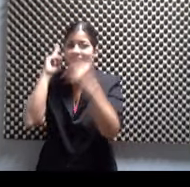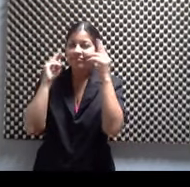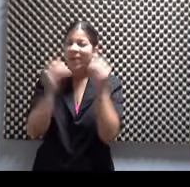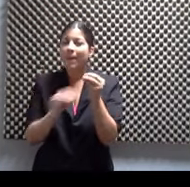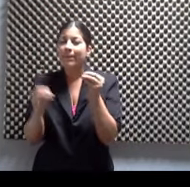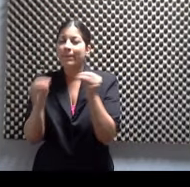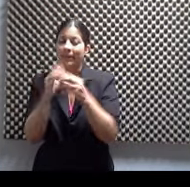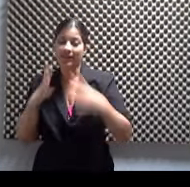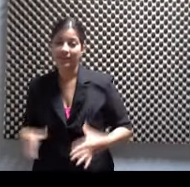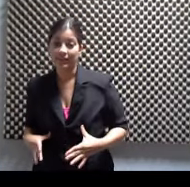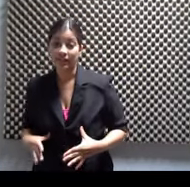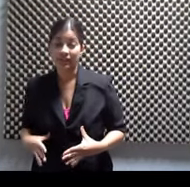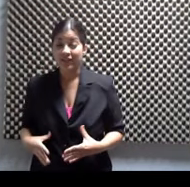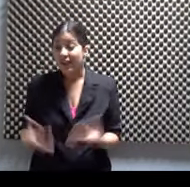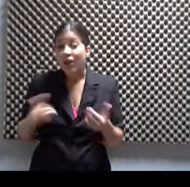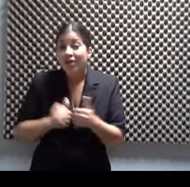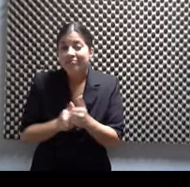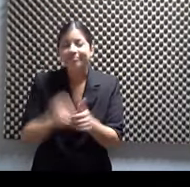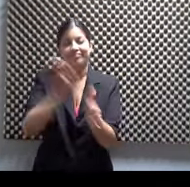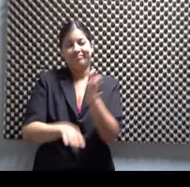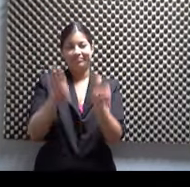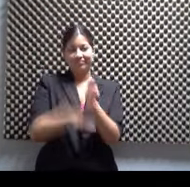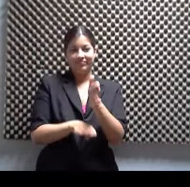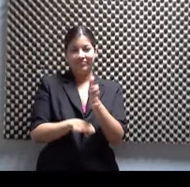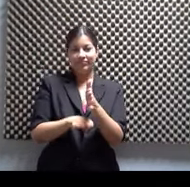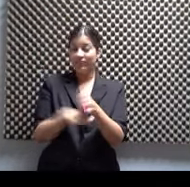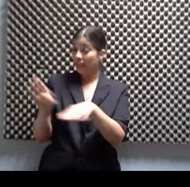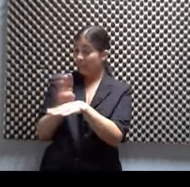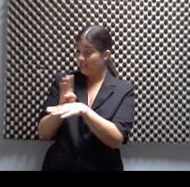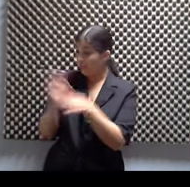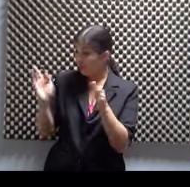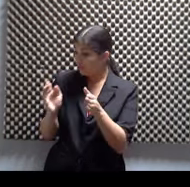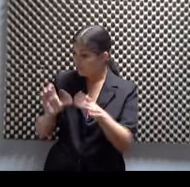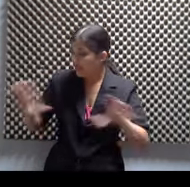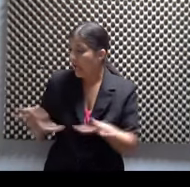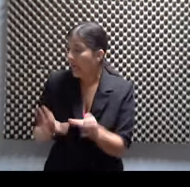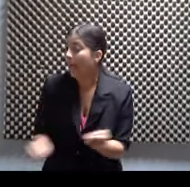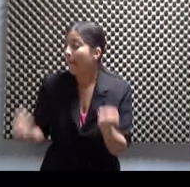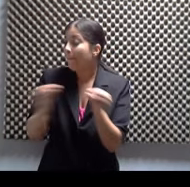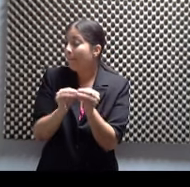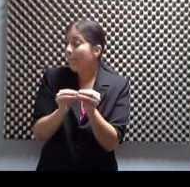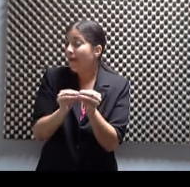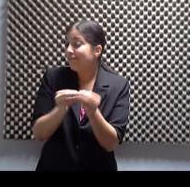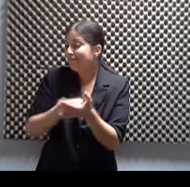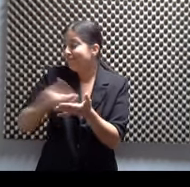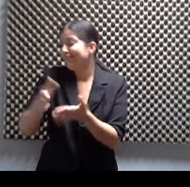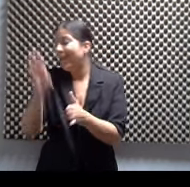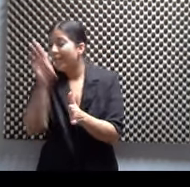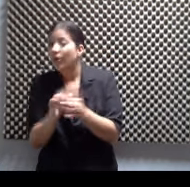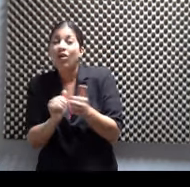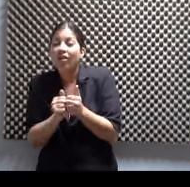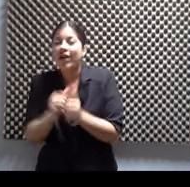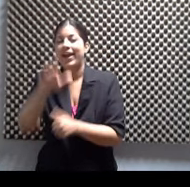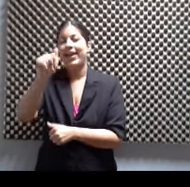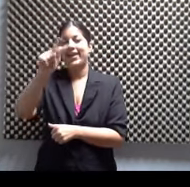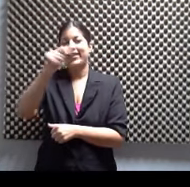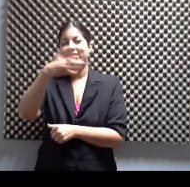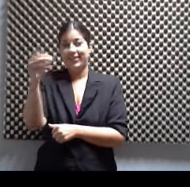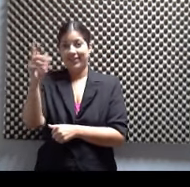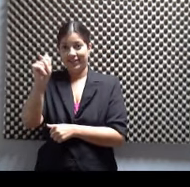Y quiero hacerlo gastando menos. Tu pequeño negocio hace más y gasta menos con AT&T. Tienes ahorros en tu mensualidad